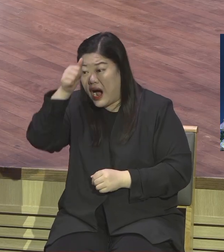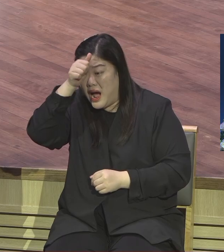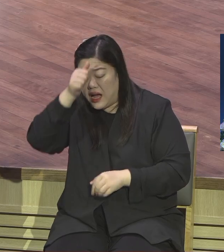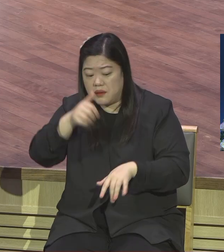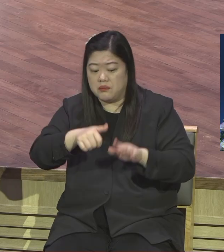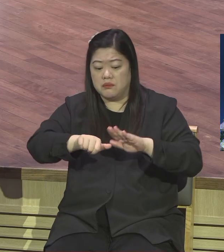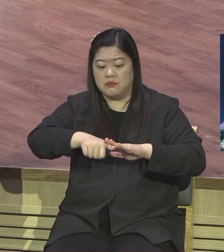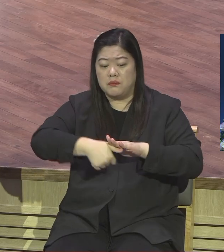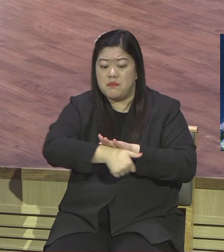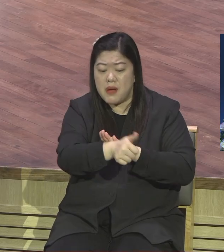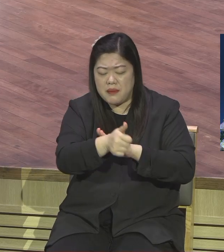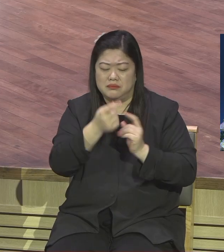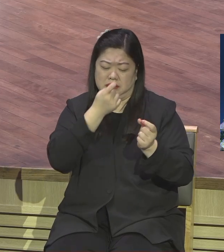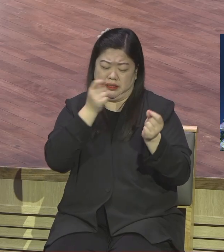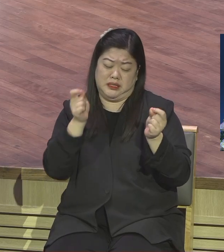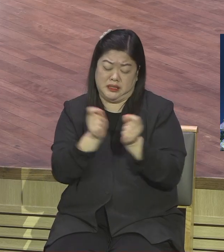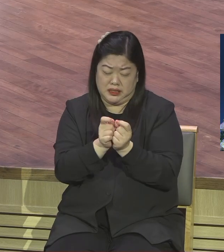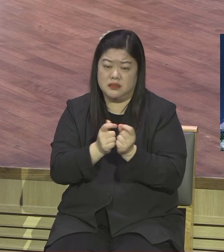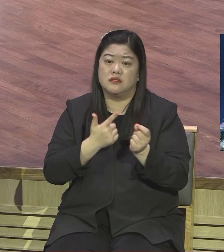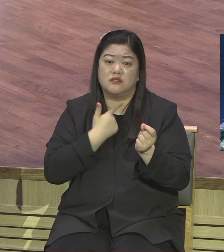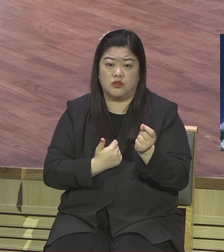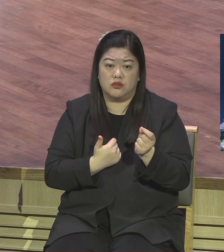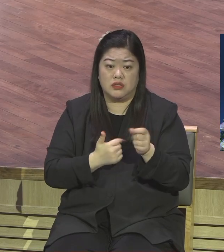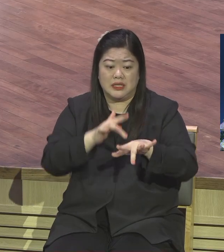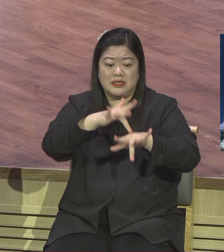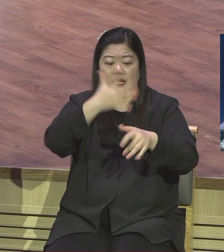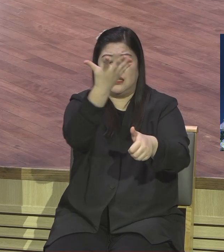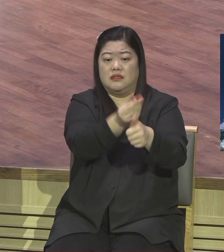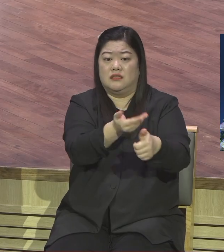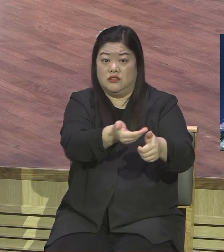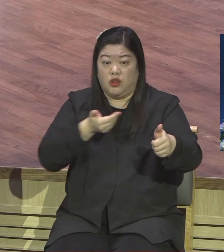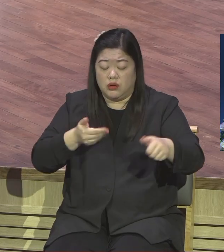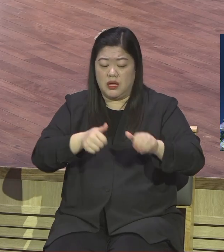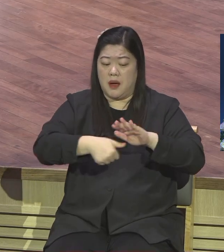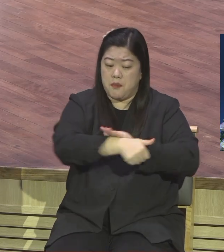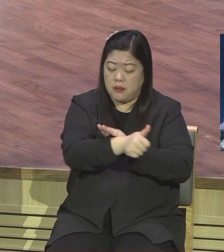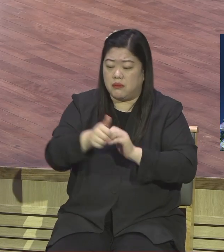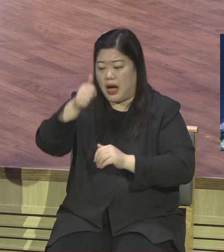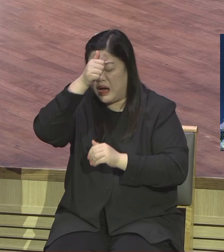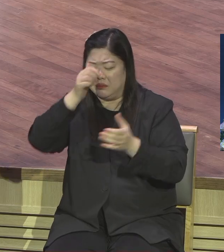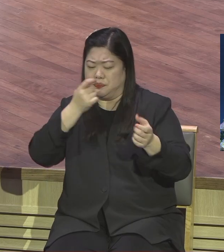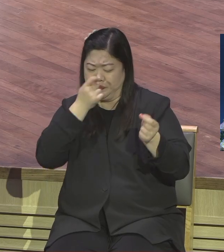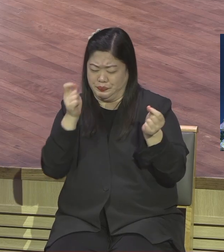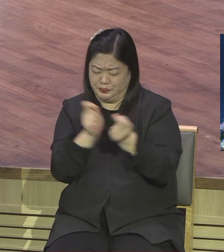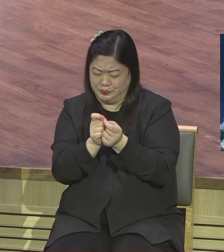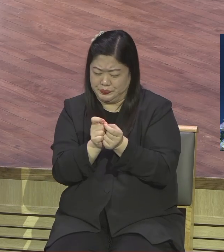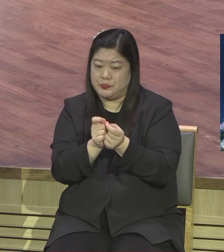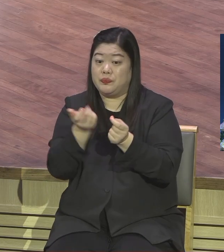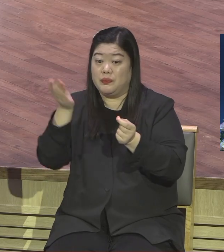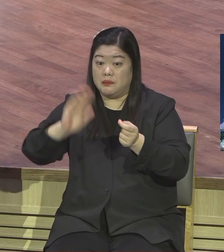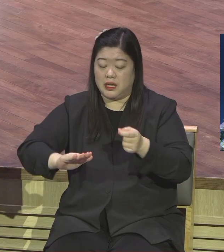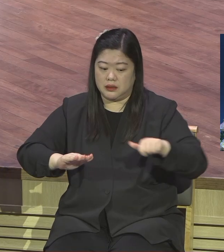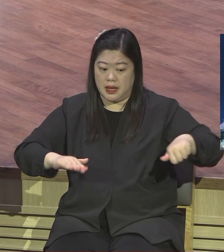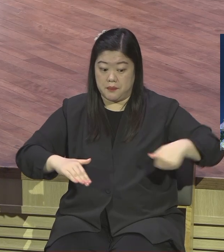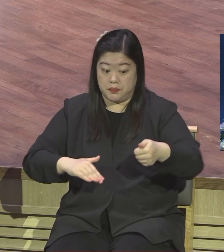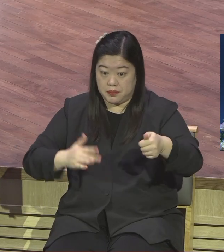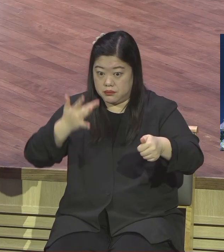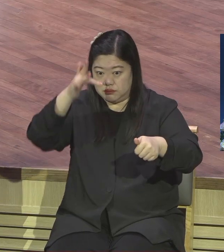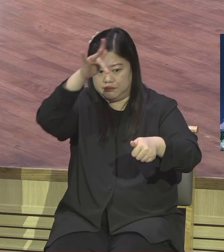사단이 그래서 너희 원수가 어디에 있다고 집에 했다고 집에 가족